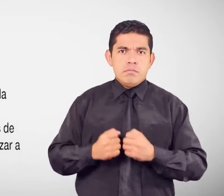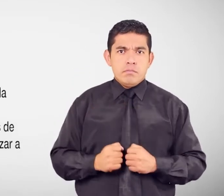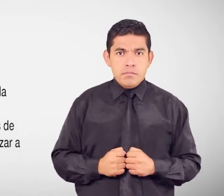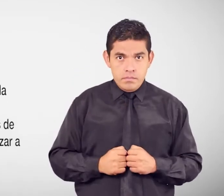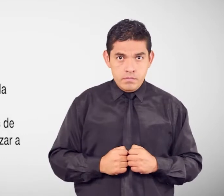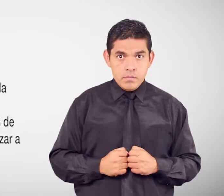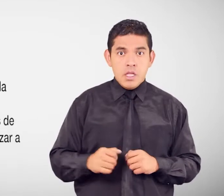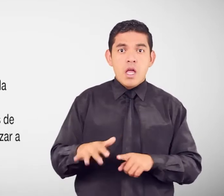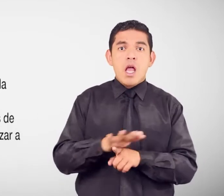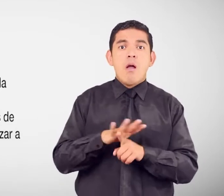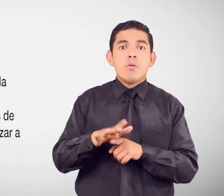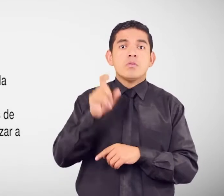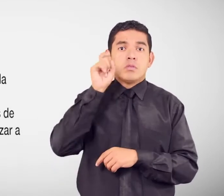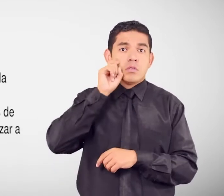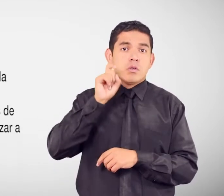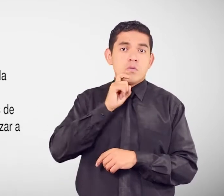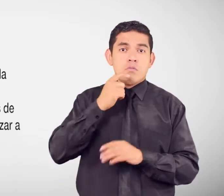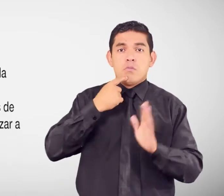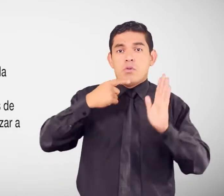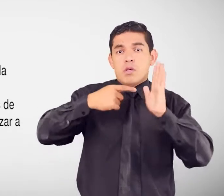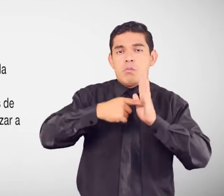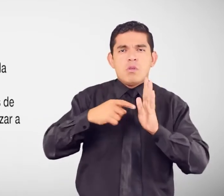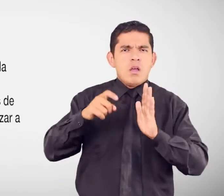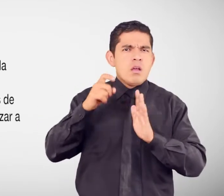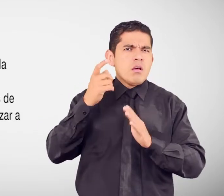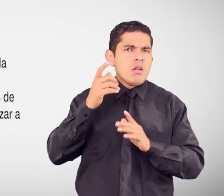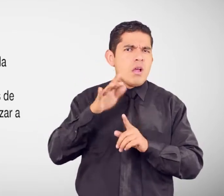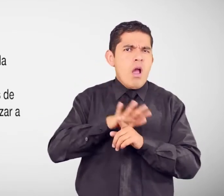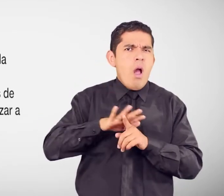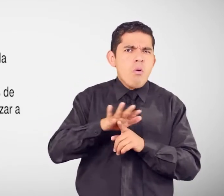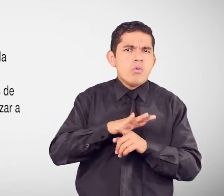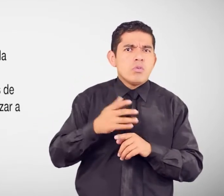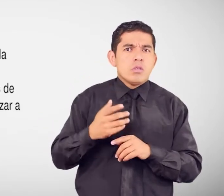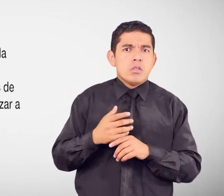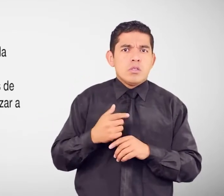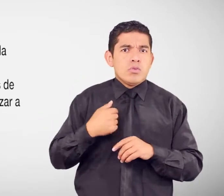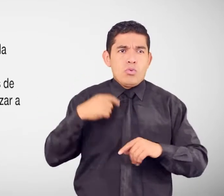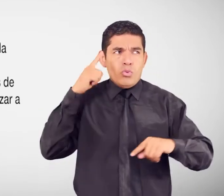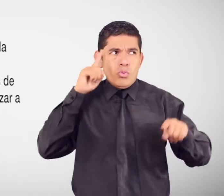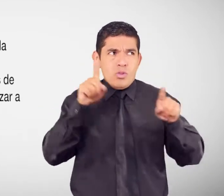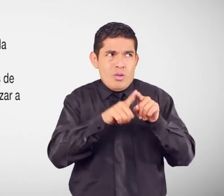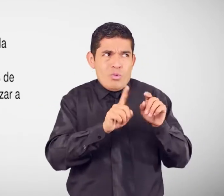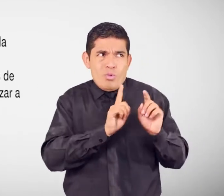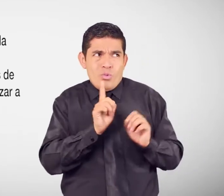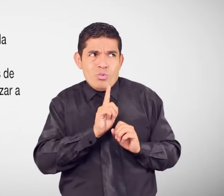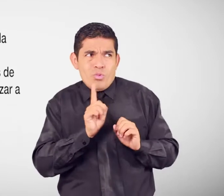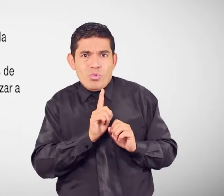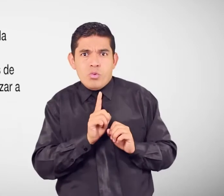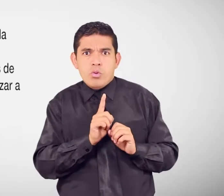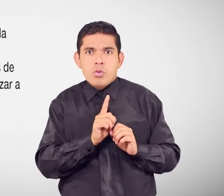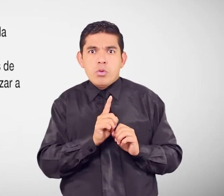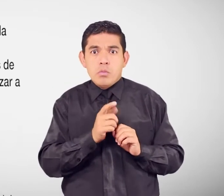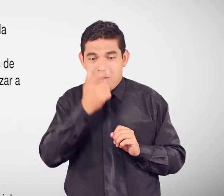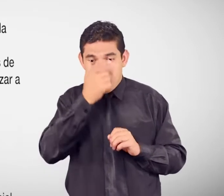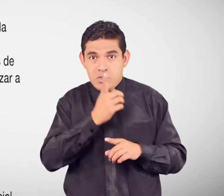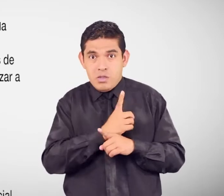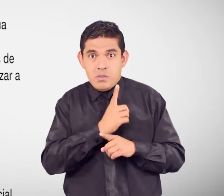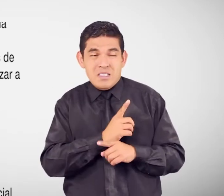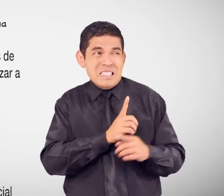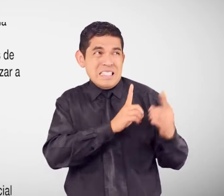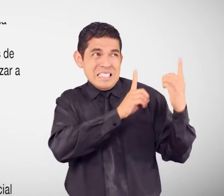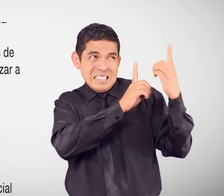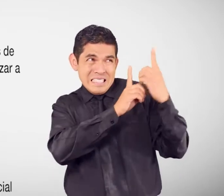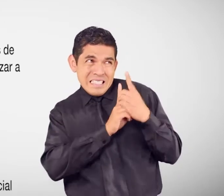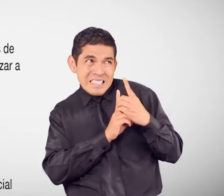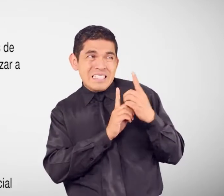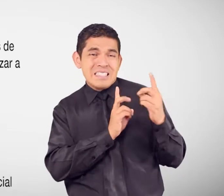de la voluntad De una persona con discapacidad Ejecuta sobre ella Actos de naturaleza sexual Como manoseo Forzar a